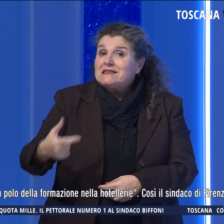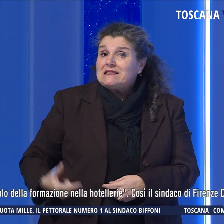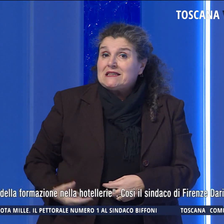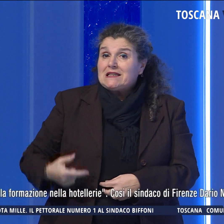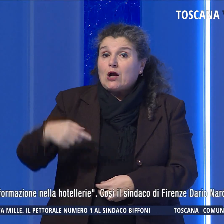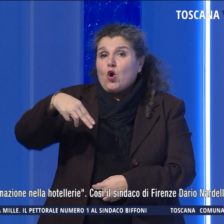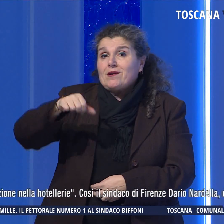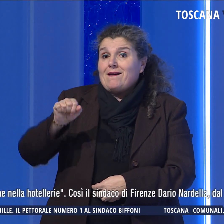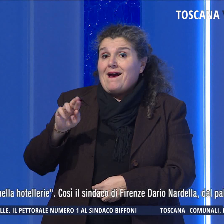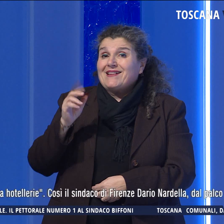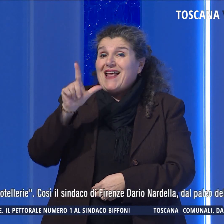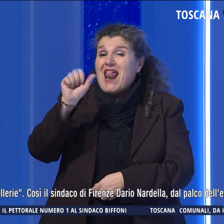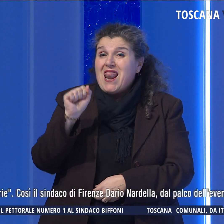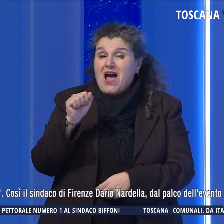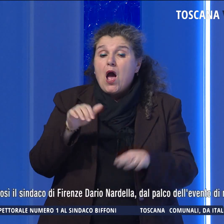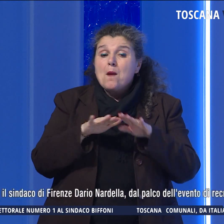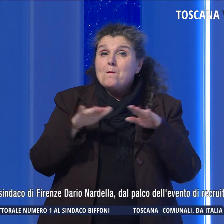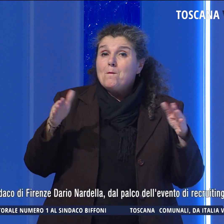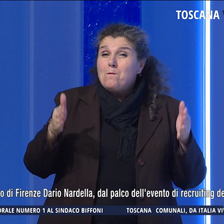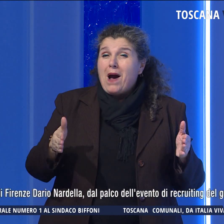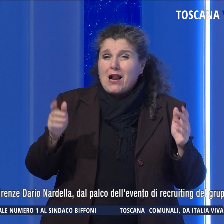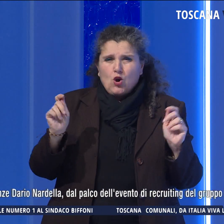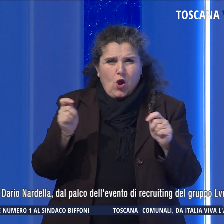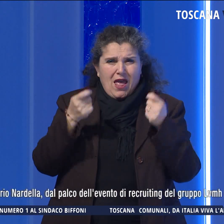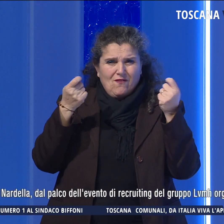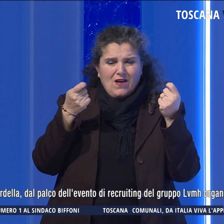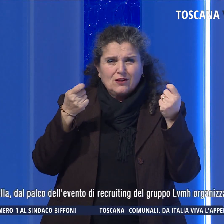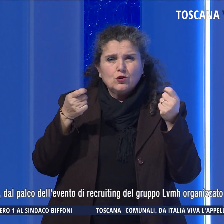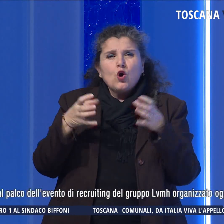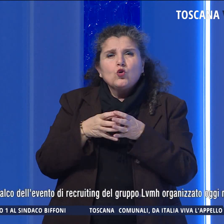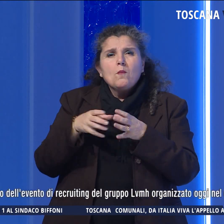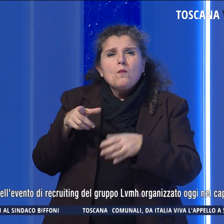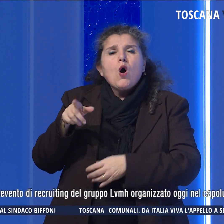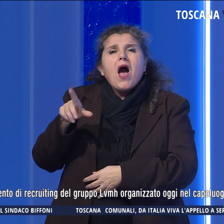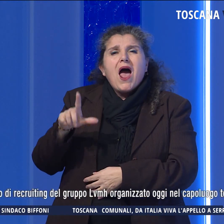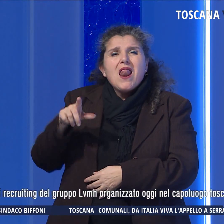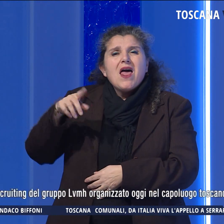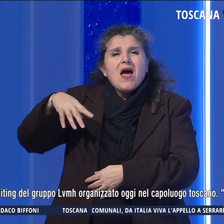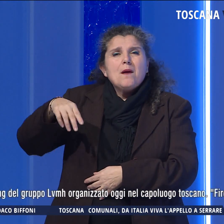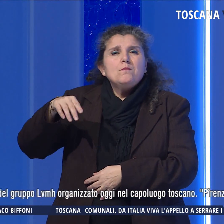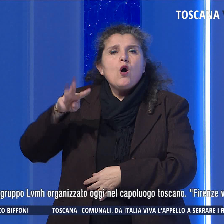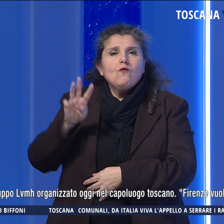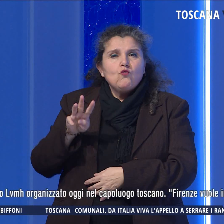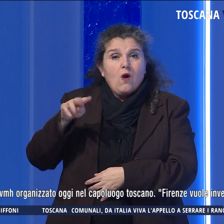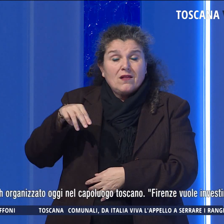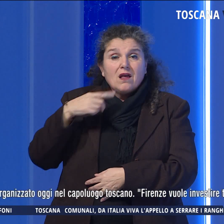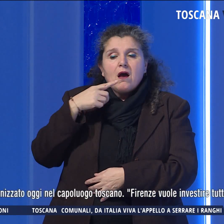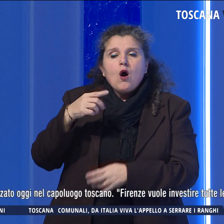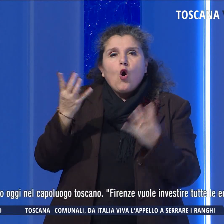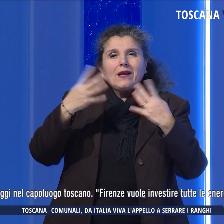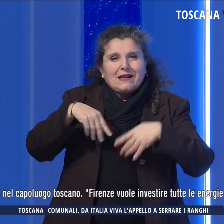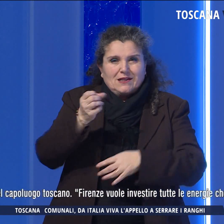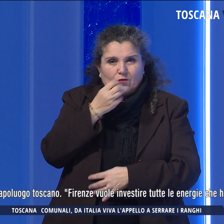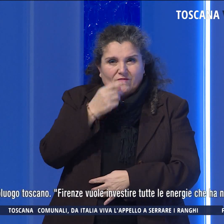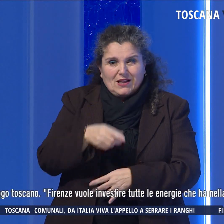Dario Nardella, dal palco dell'evento del gruppo LEVM organizzato nel capoluogo